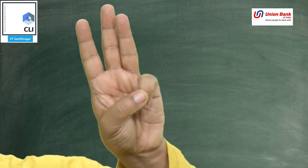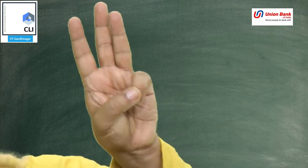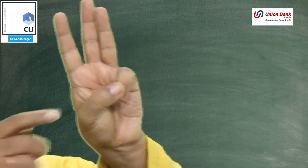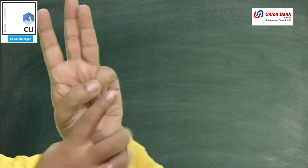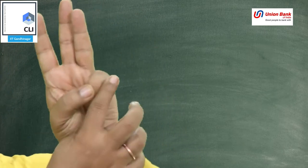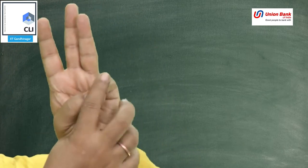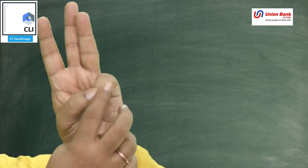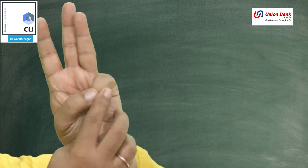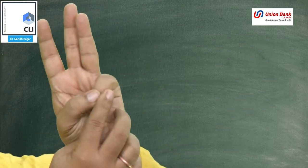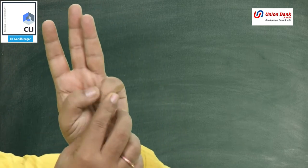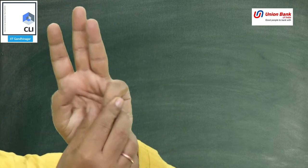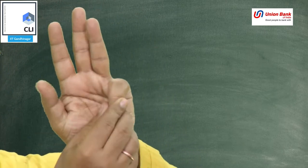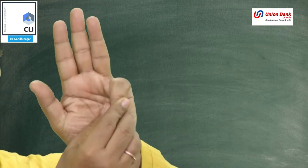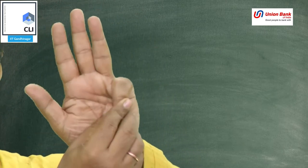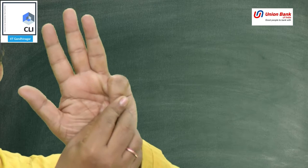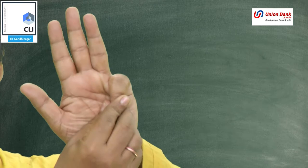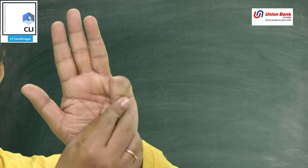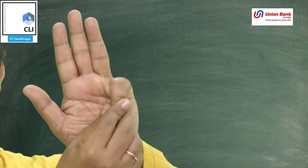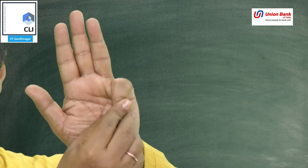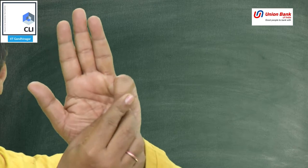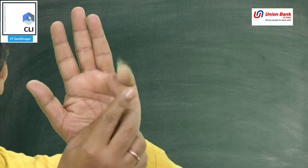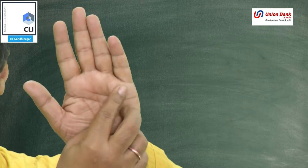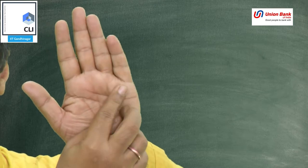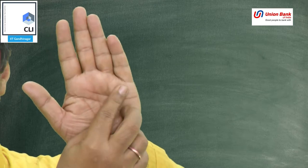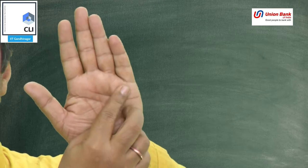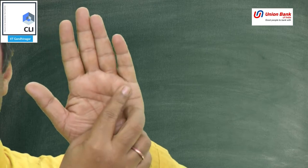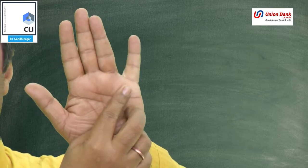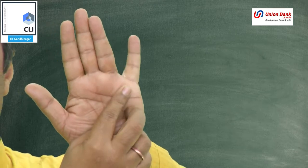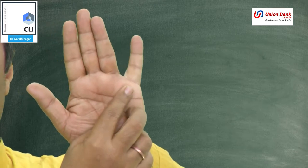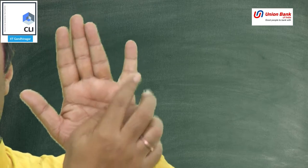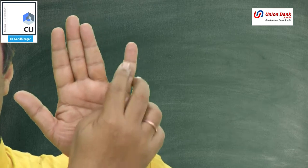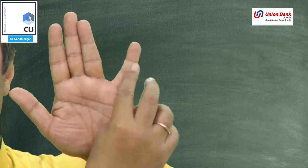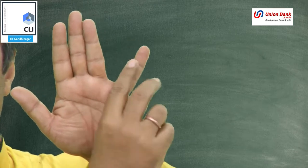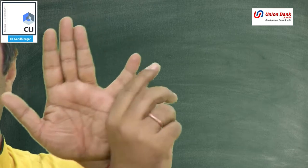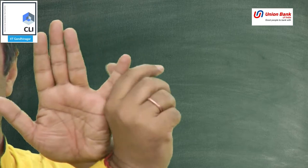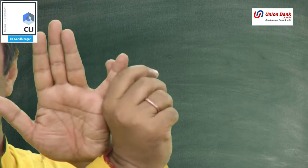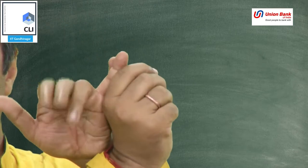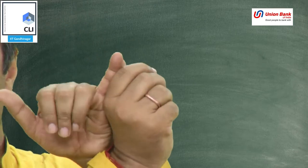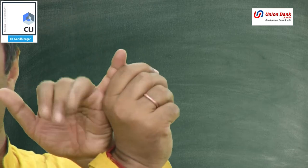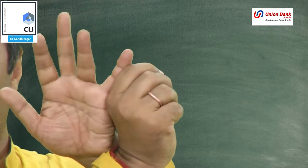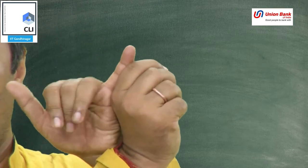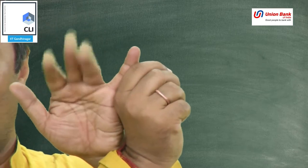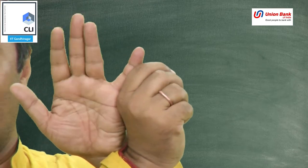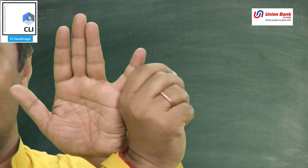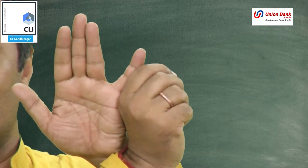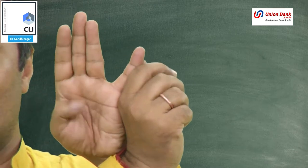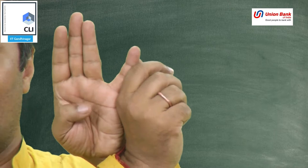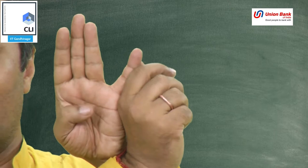चौती उंगली हमारी बंध है तो बंध के साथ आठ और अगर उपर कर दिया ये चौती उंगली तो इसके भी आठ तो 16 हो गए,